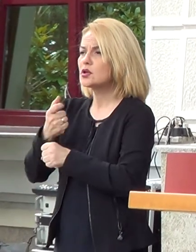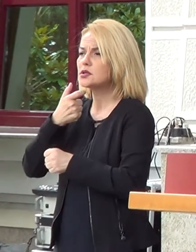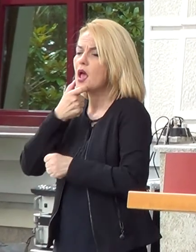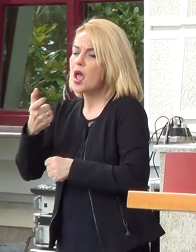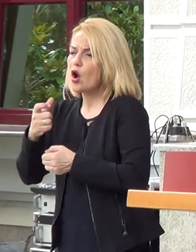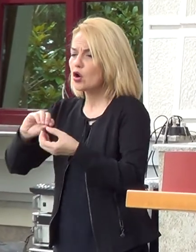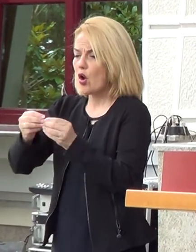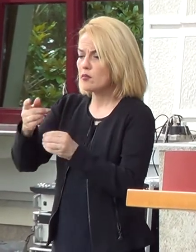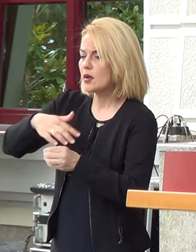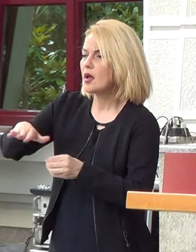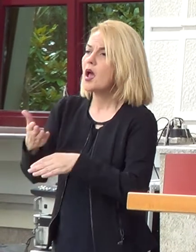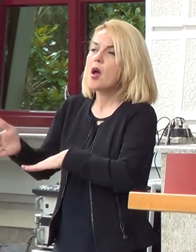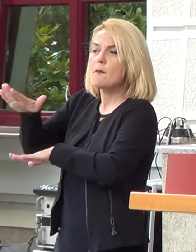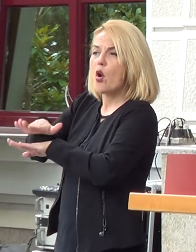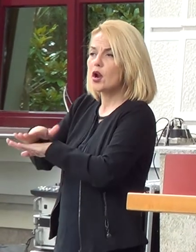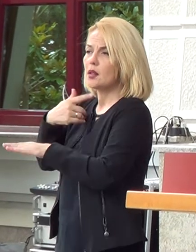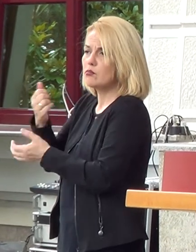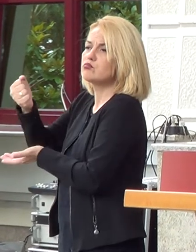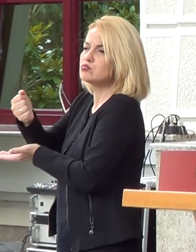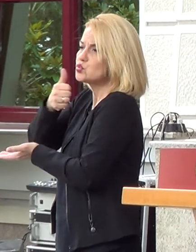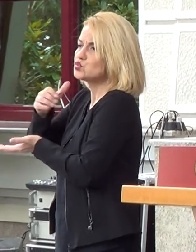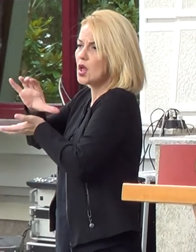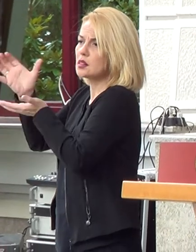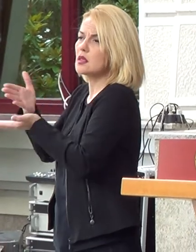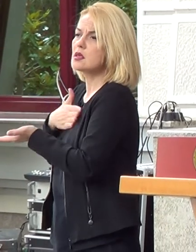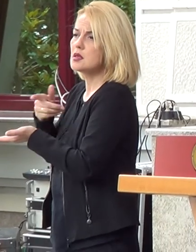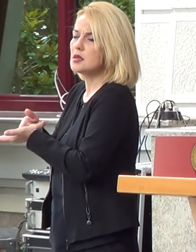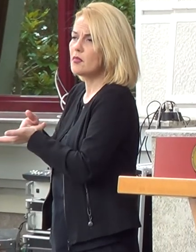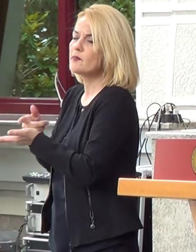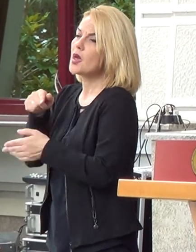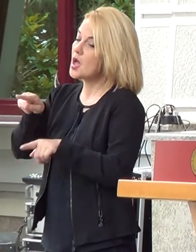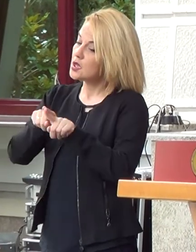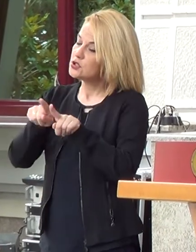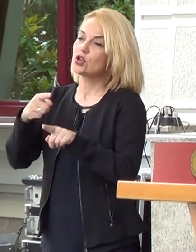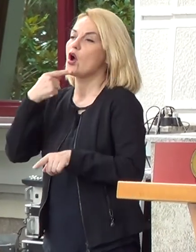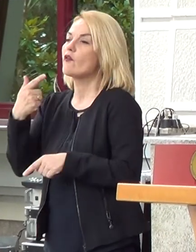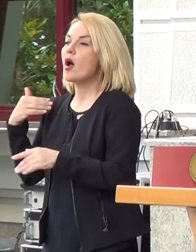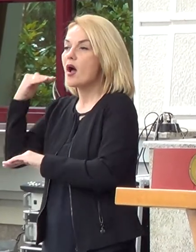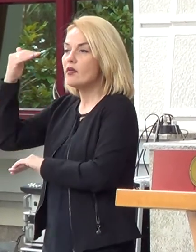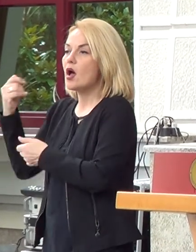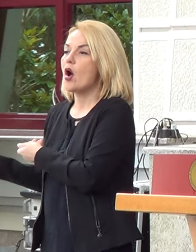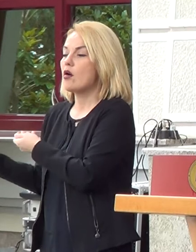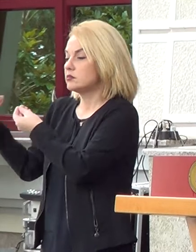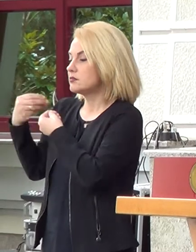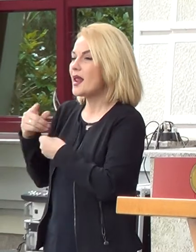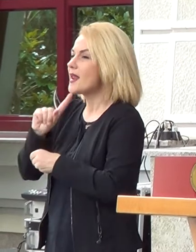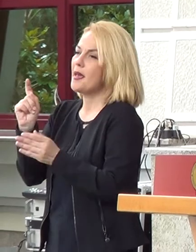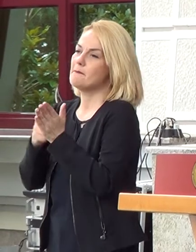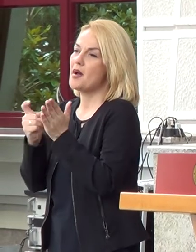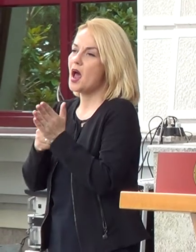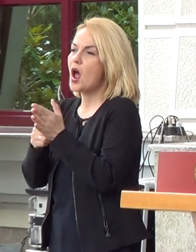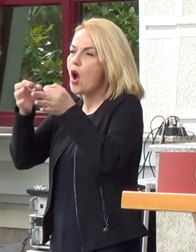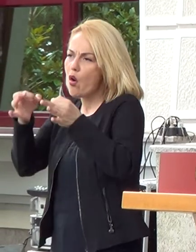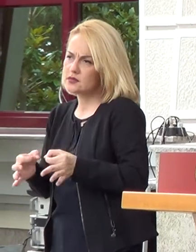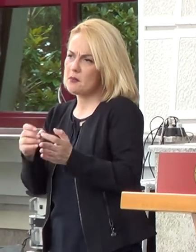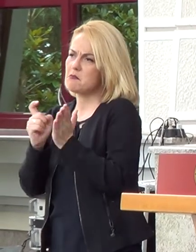за који постои покритие во бюджетот. Во прилог на тоа говори и тоа што Владата овој пат днес не достави формално